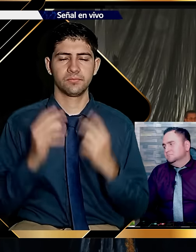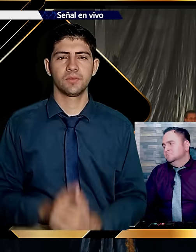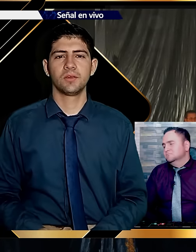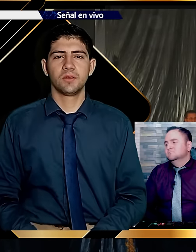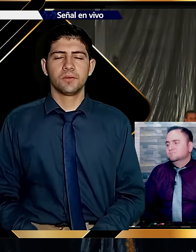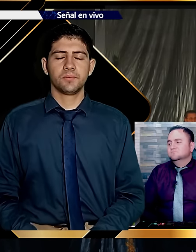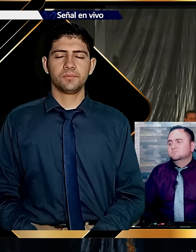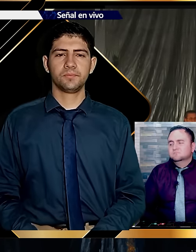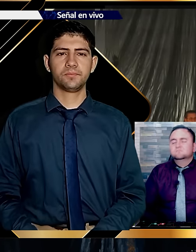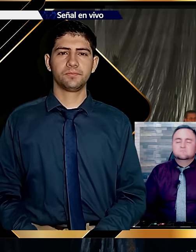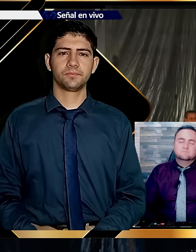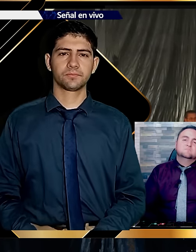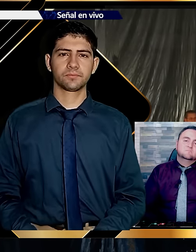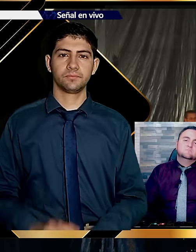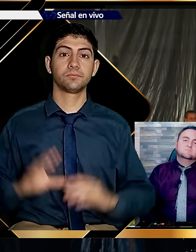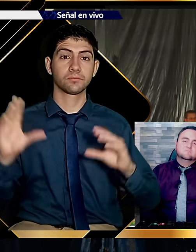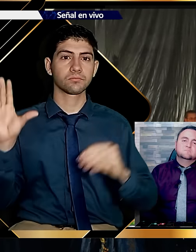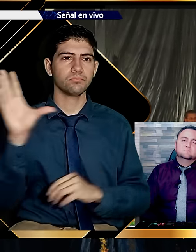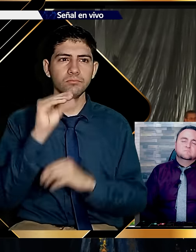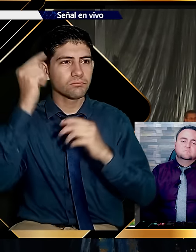en los asuntos de Dios. Que Dios los bendiga mucho.